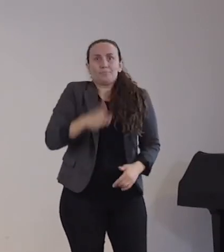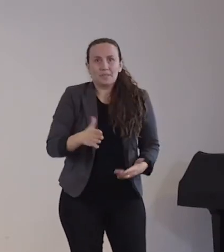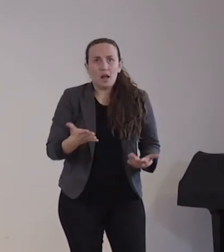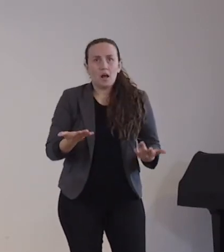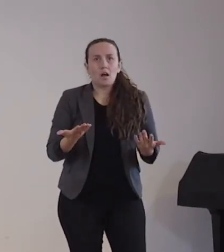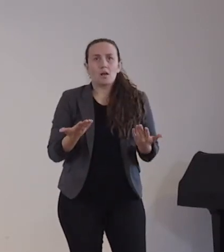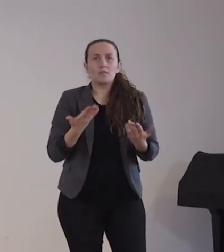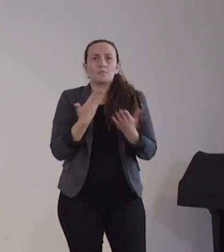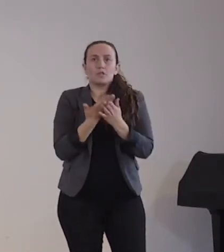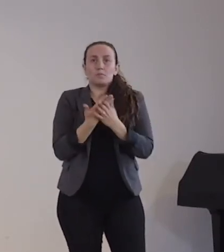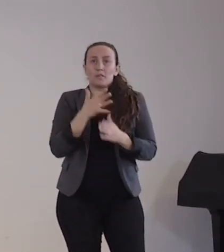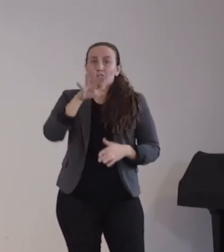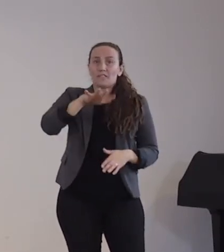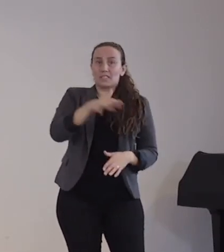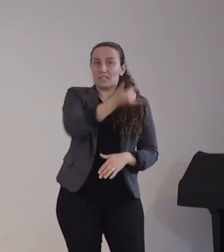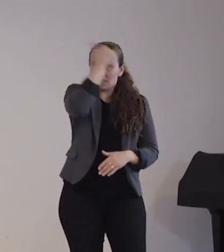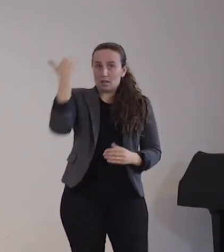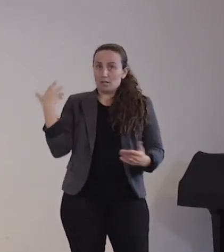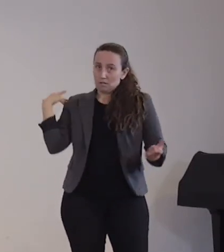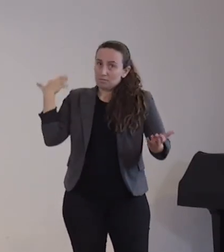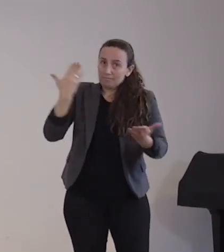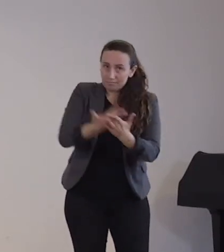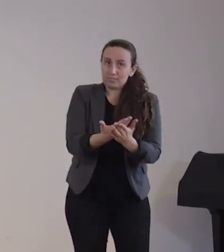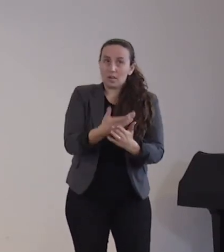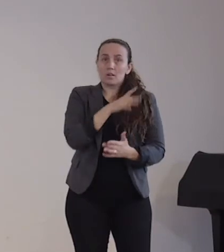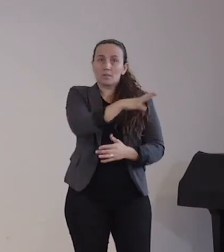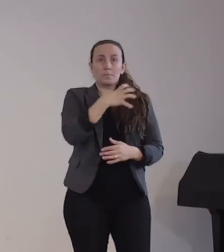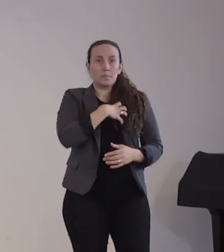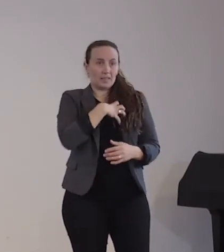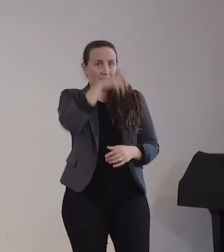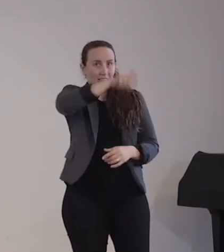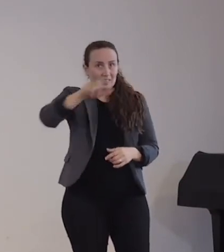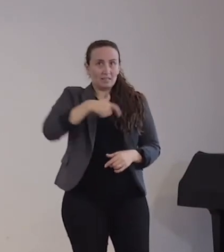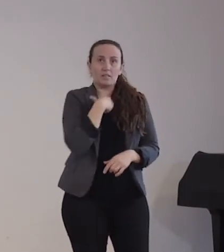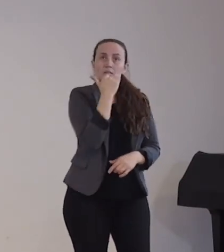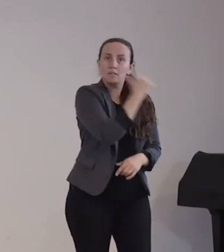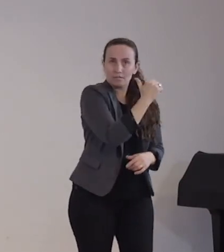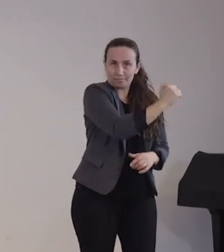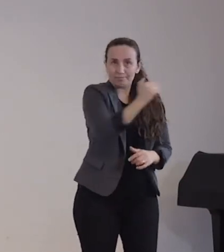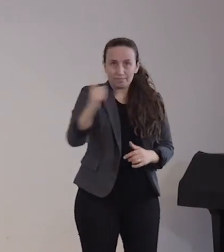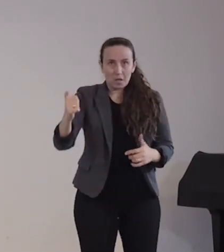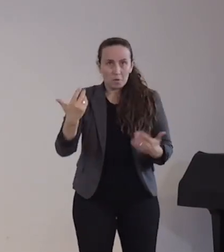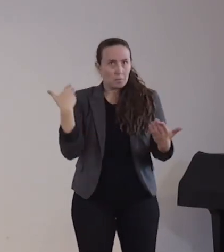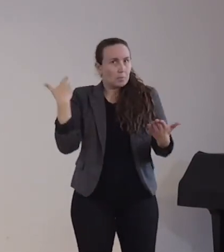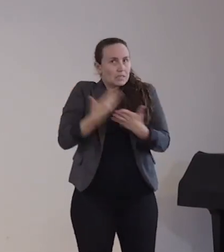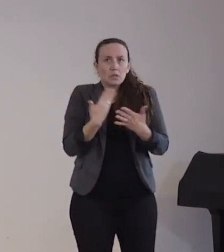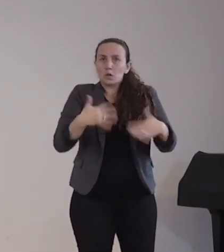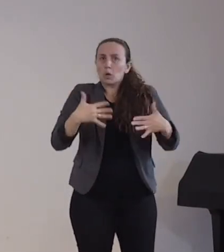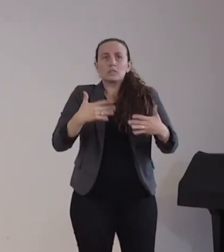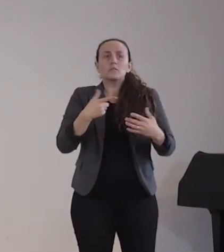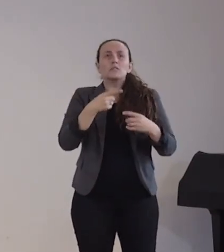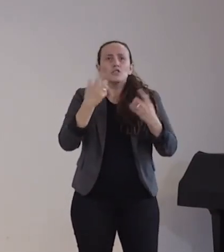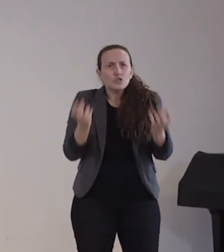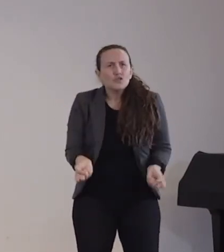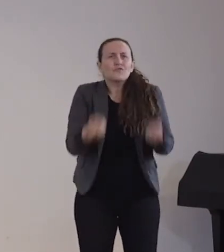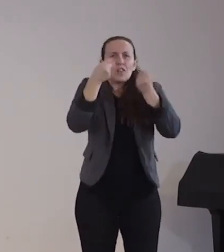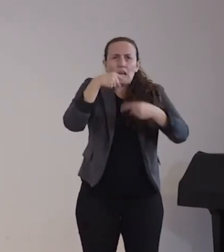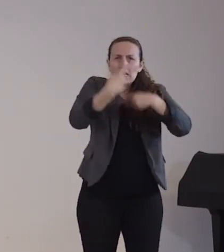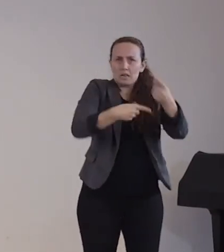Gott sei Dank keinen schweren Verlauf gehabt und ein Versterben an einer Impfung über einen